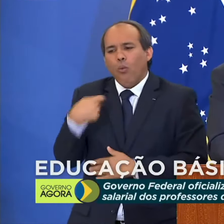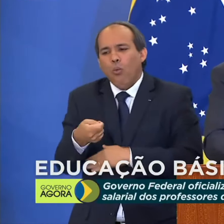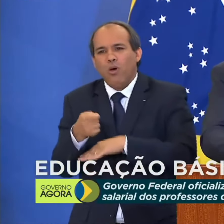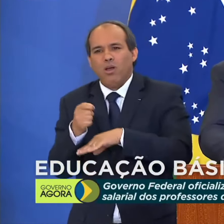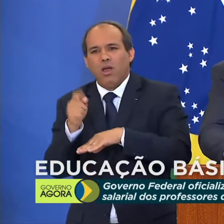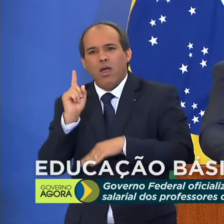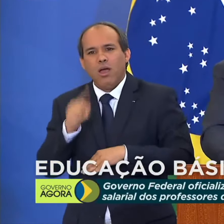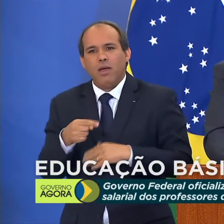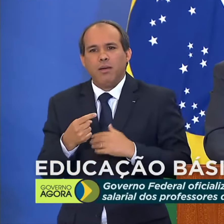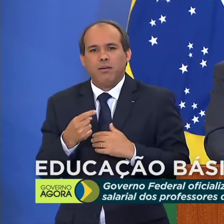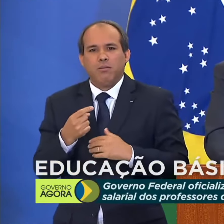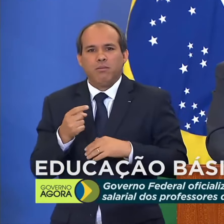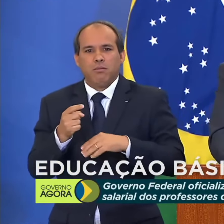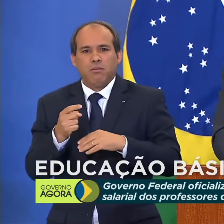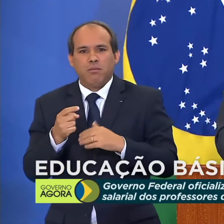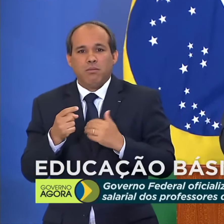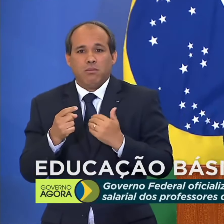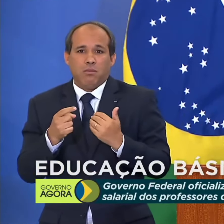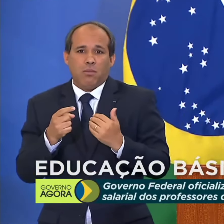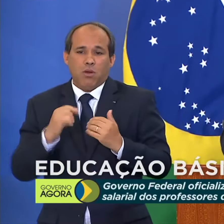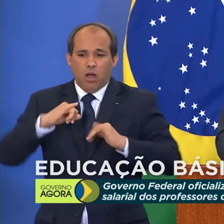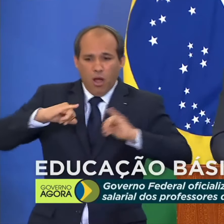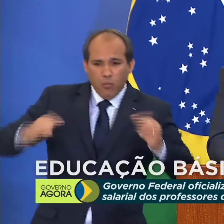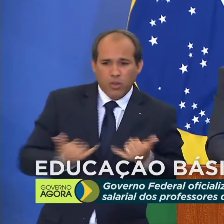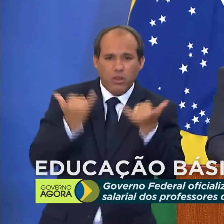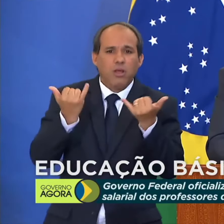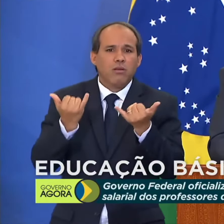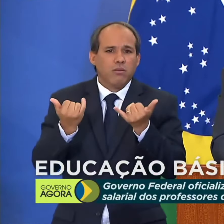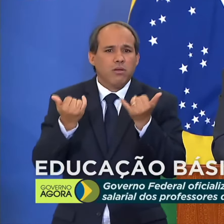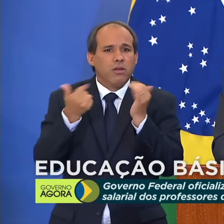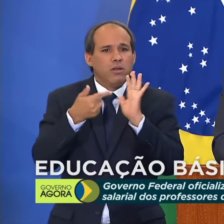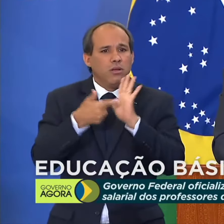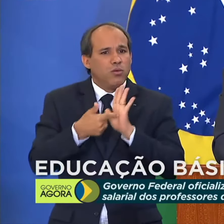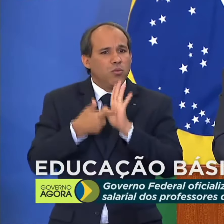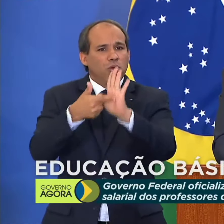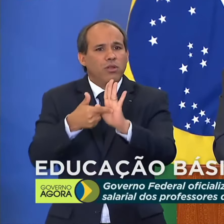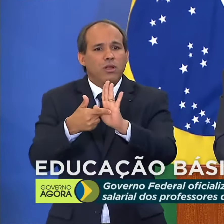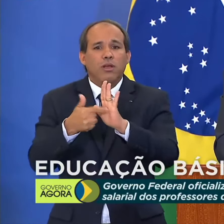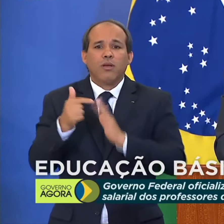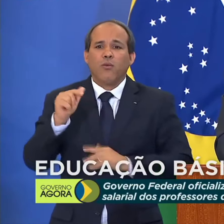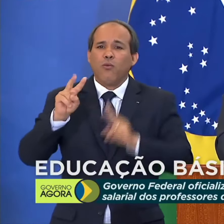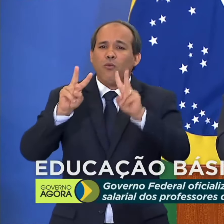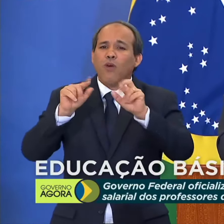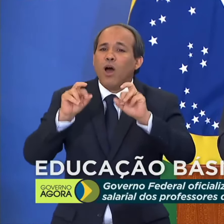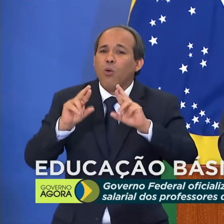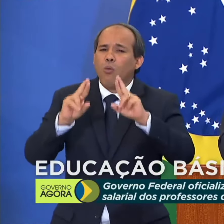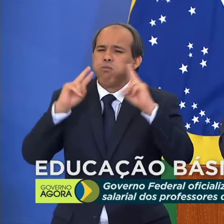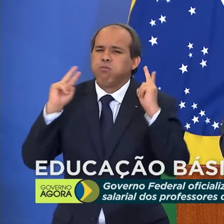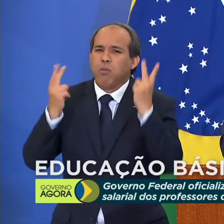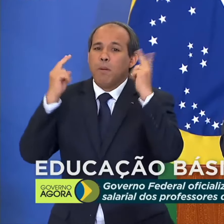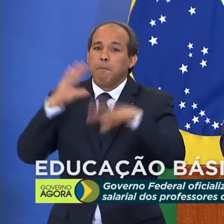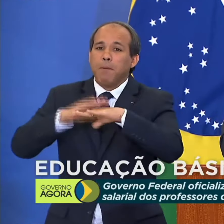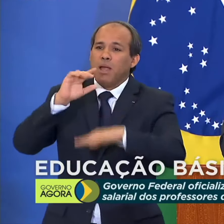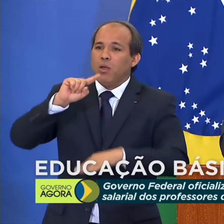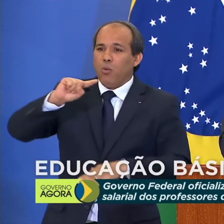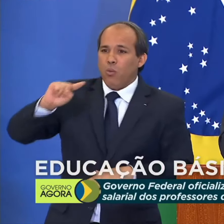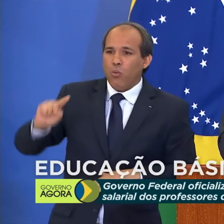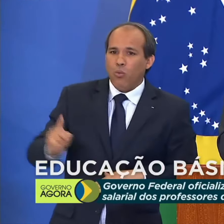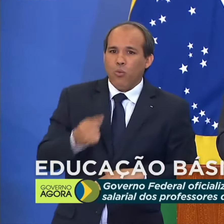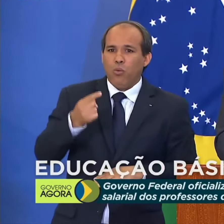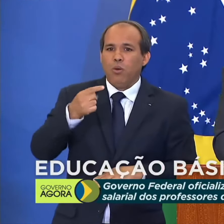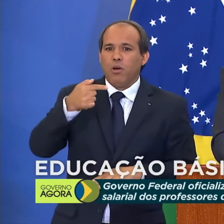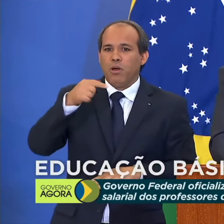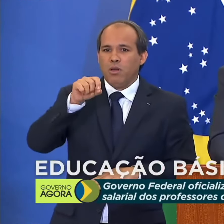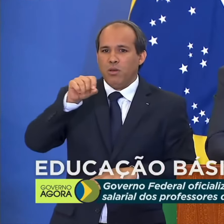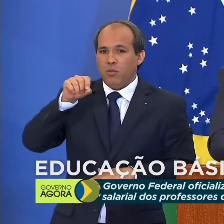temos um meio de valorizar 1 milhão e 700 mil